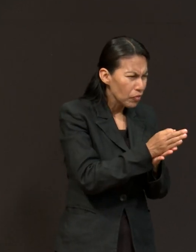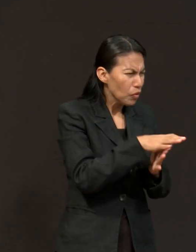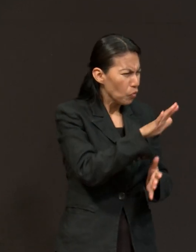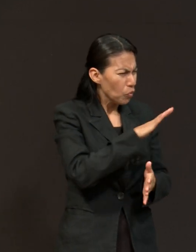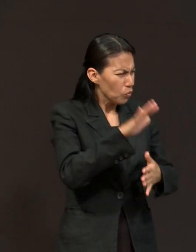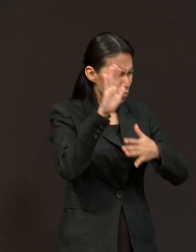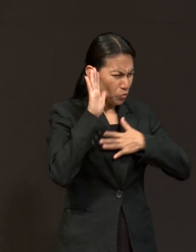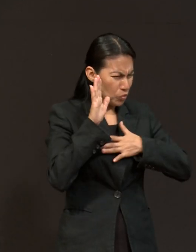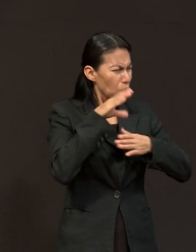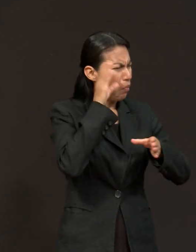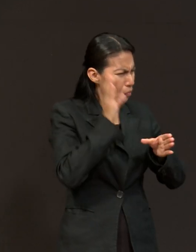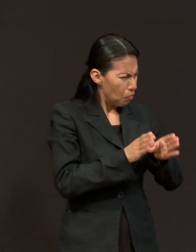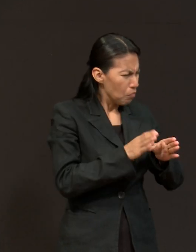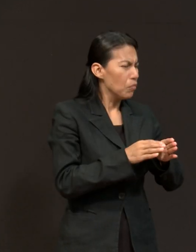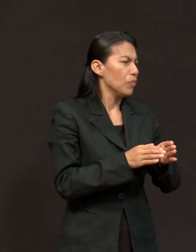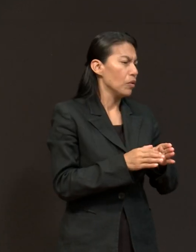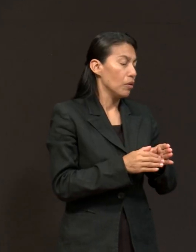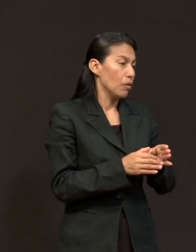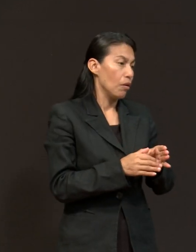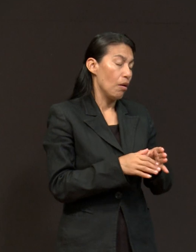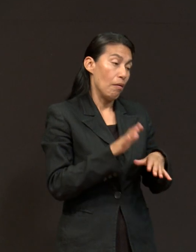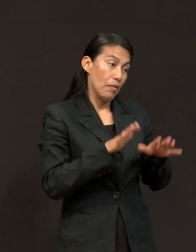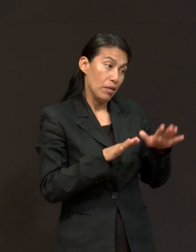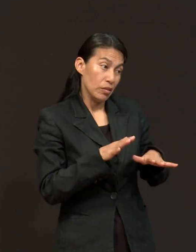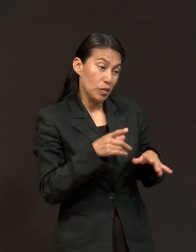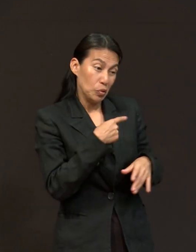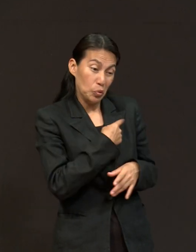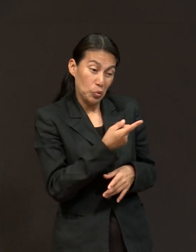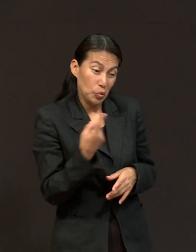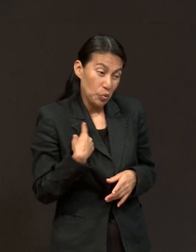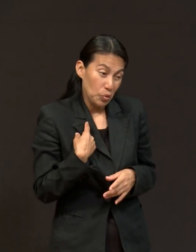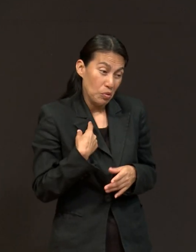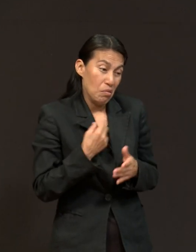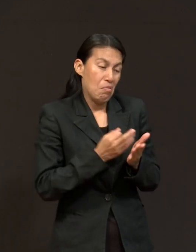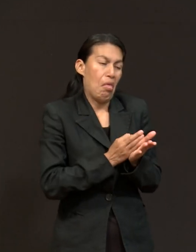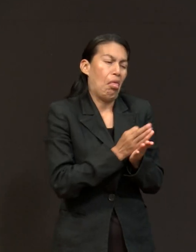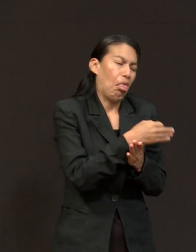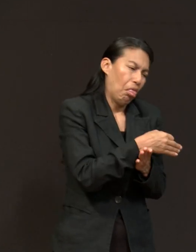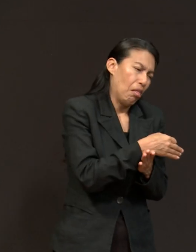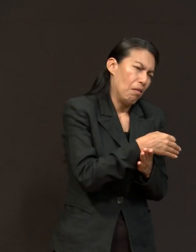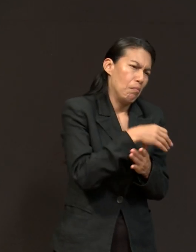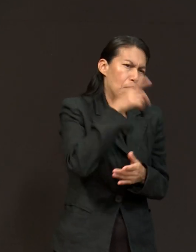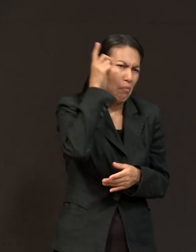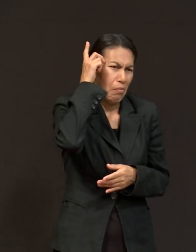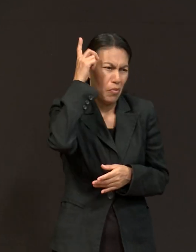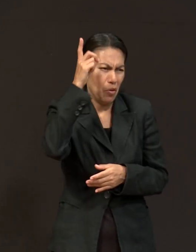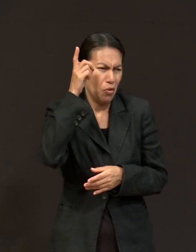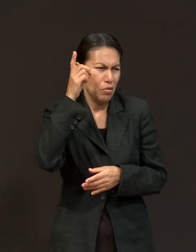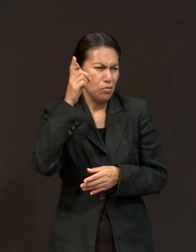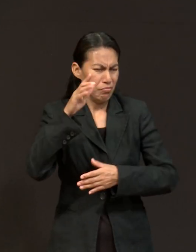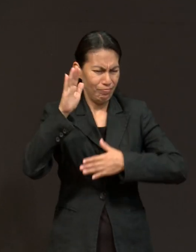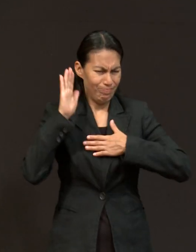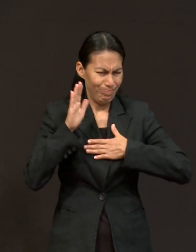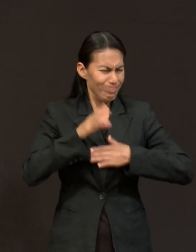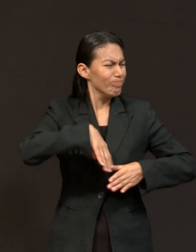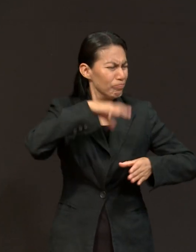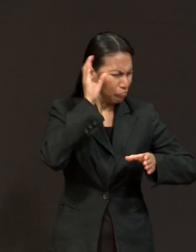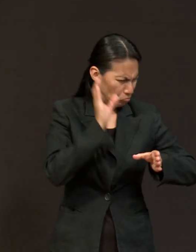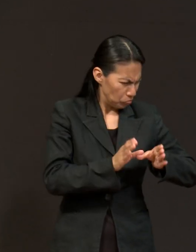a sus promesas y que aunque uno le sea infiel, él es verdaderamente congruente con